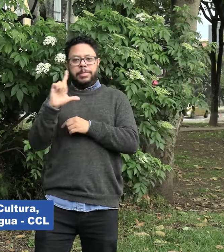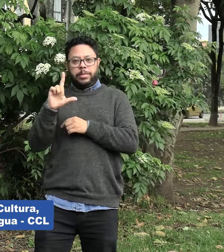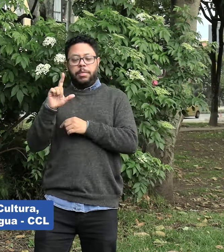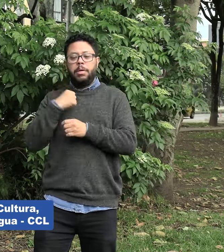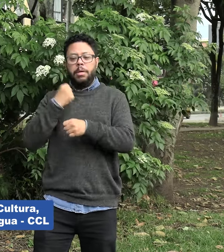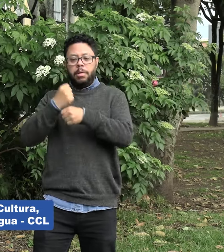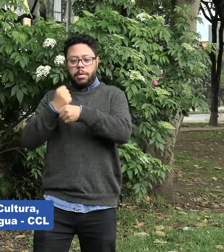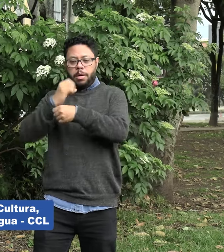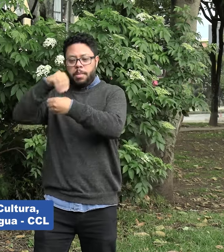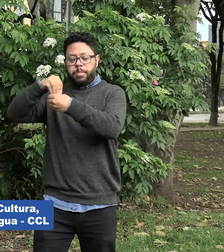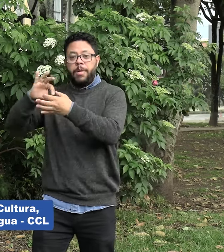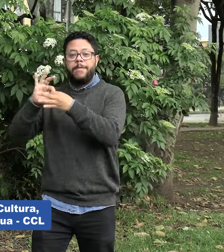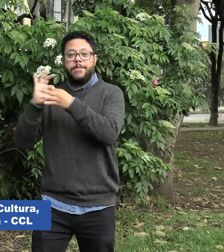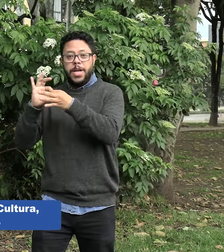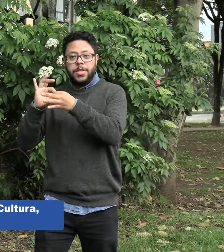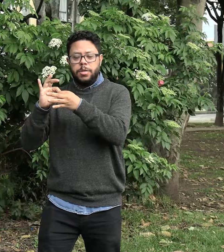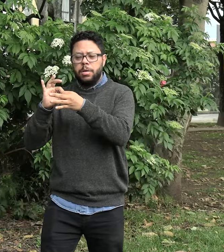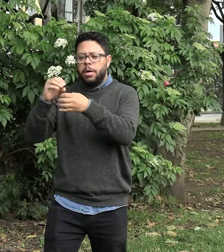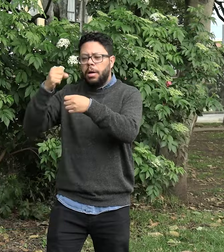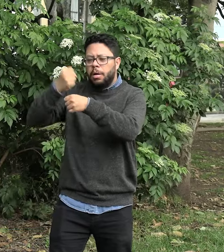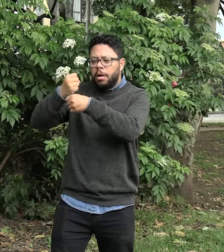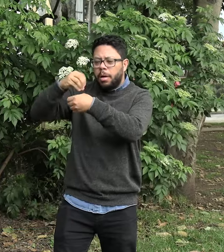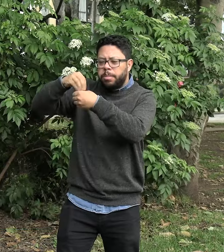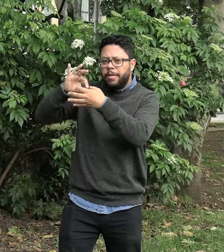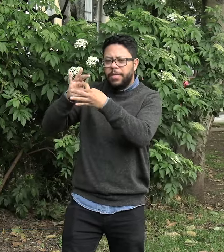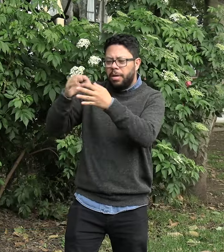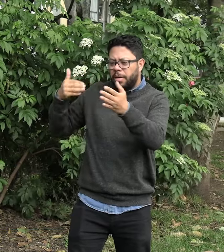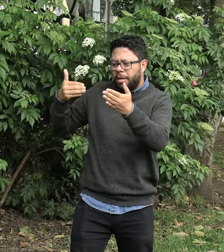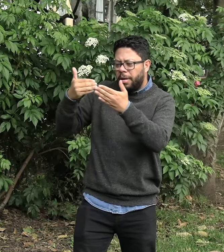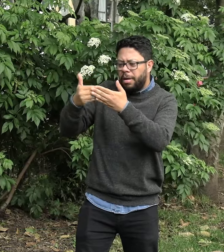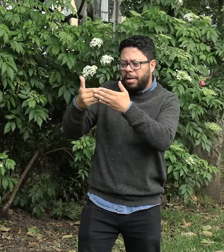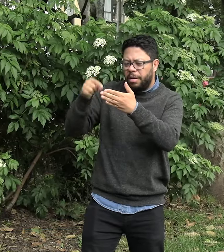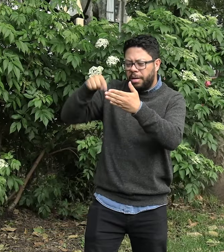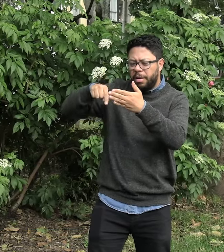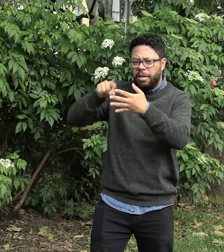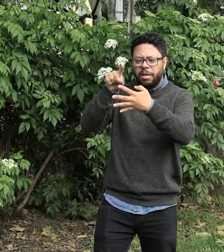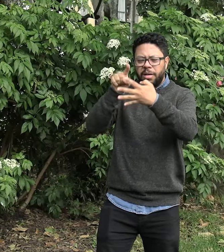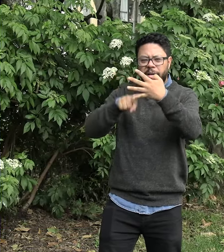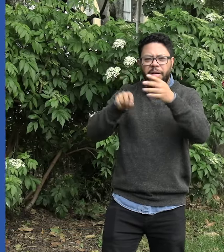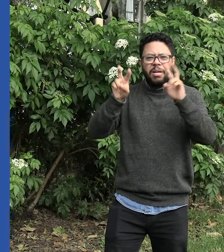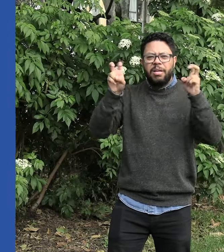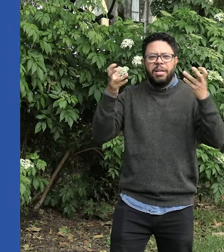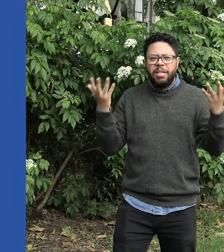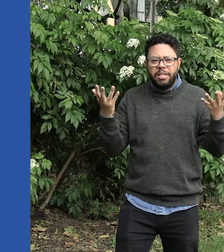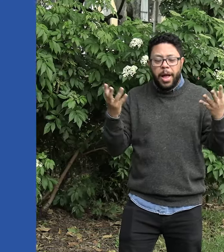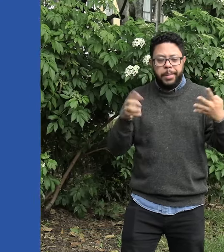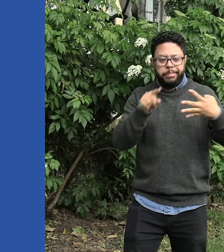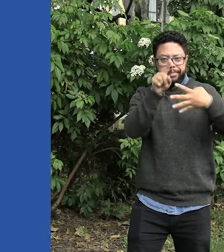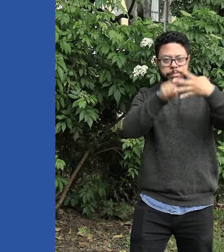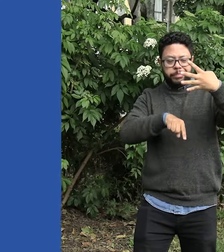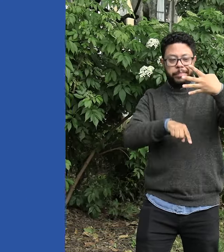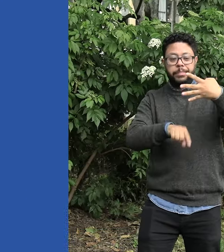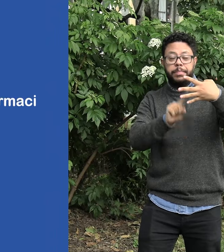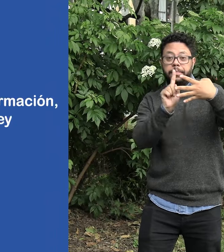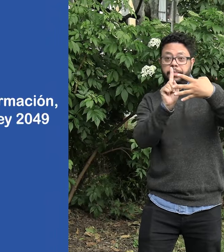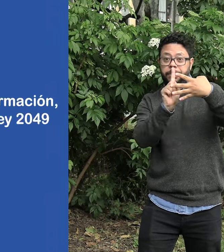de tiempo enfocado en cuatro acciones. La primera, una actividad de formación, taller sobre la Ley 2049 de 2020,